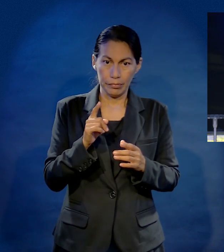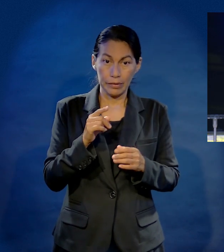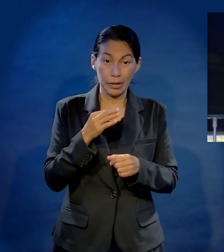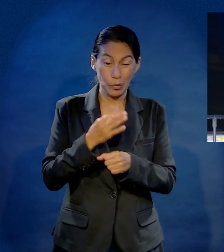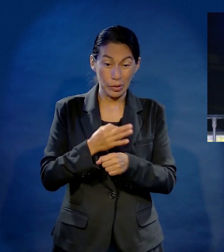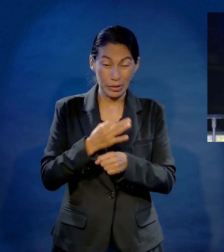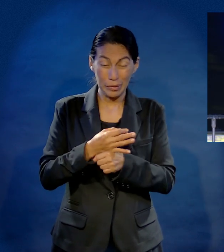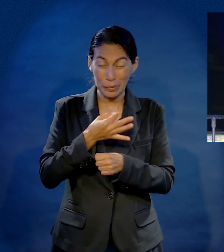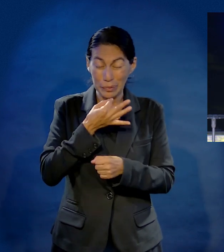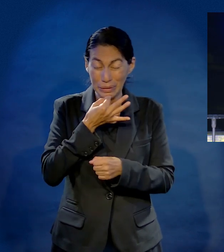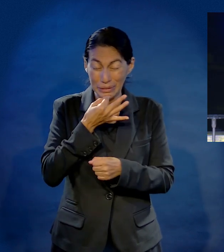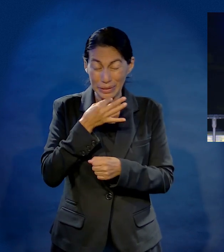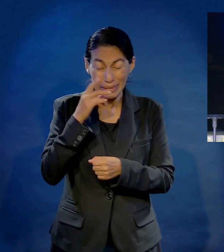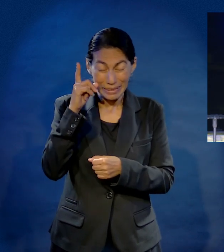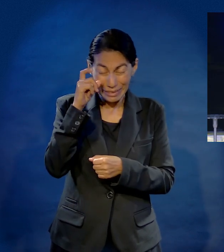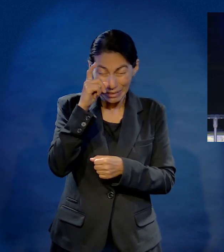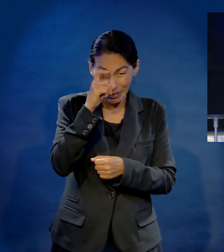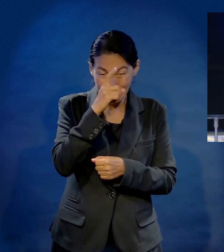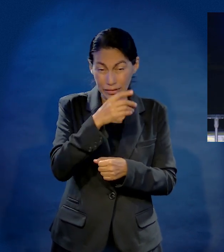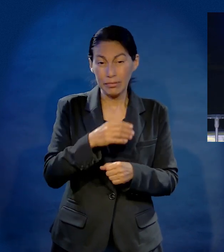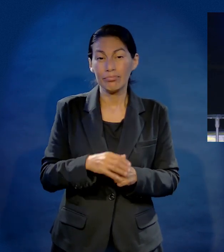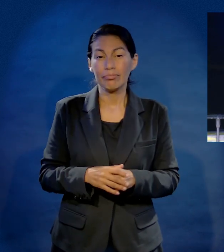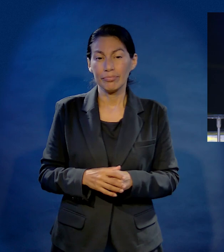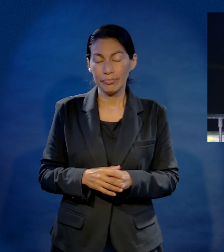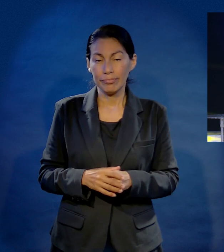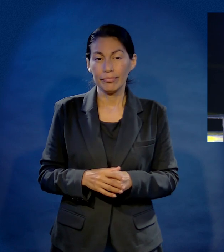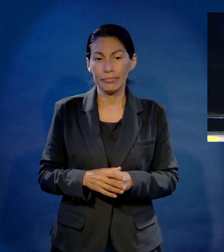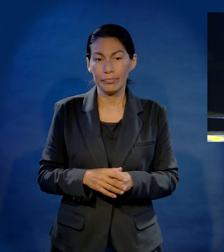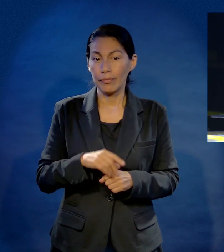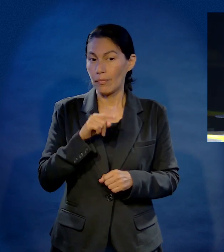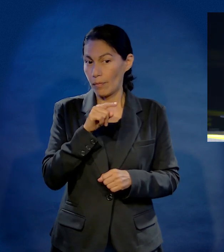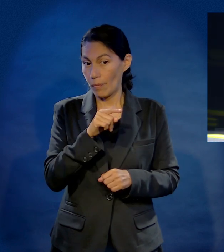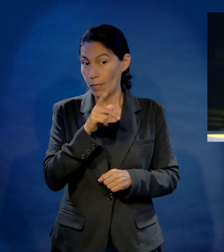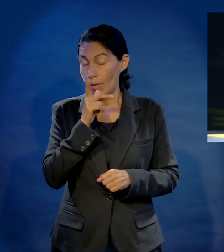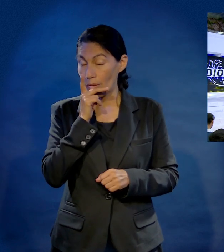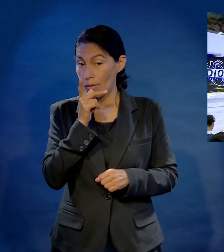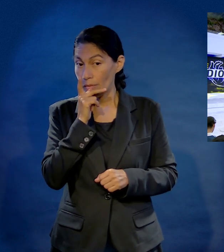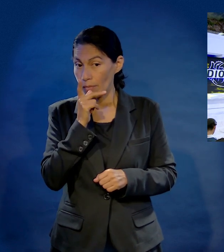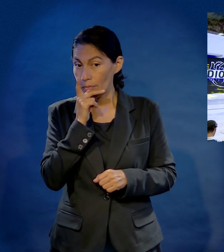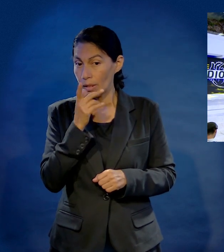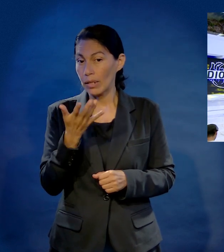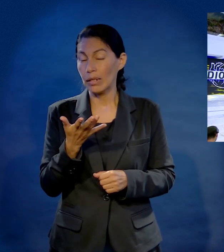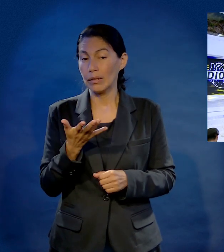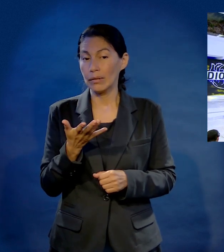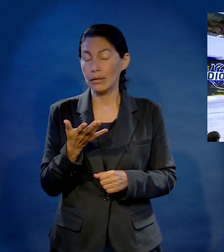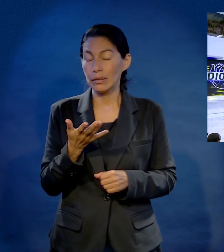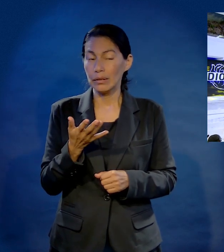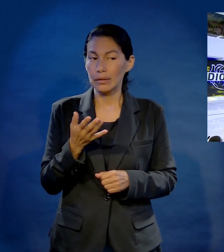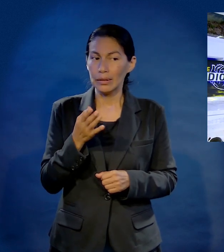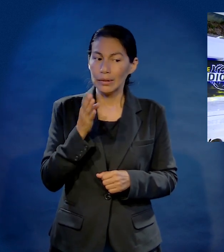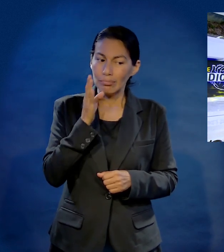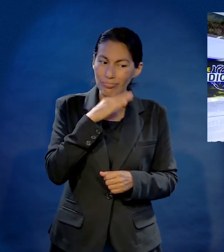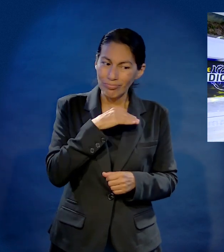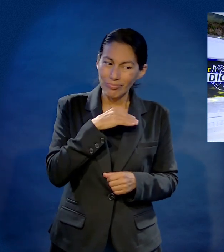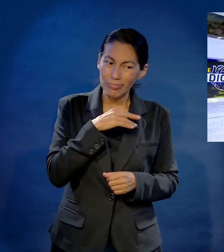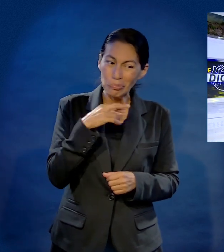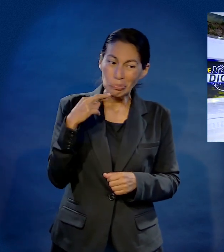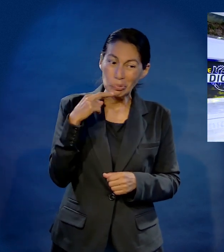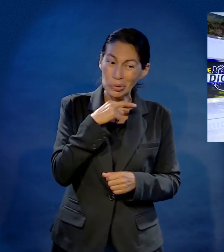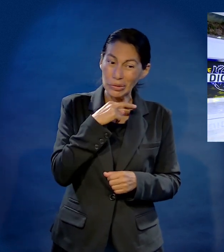aplíquese. Este momento es crítico, este momento es crítico. Así como va su papá, las cosas pronto